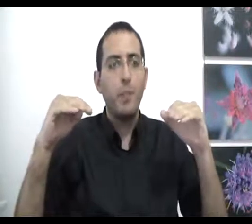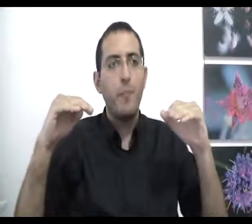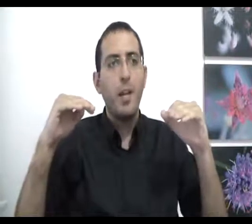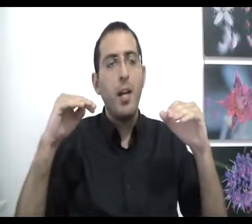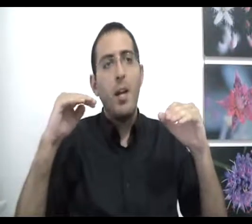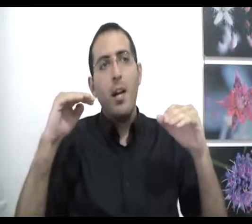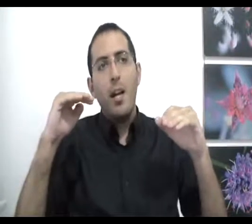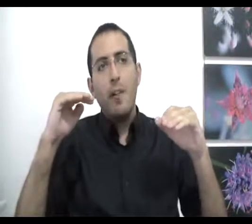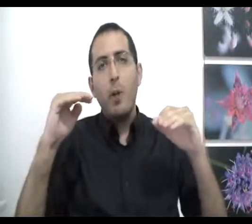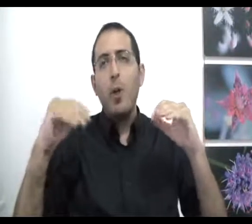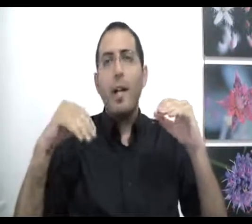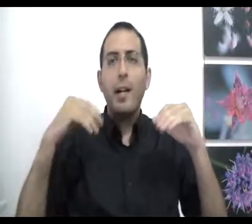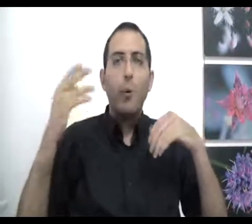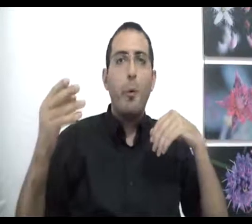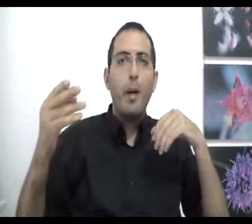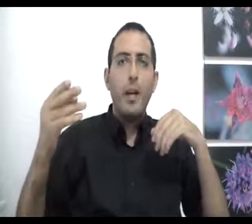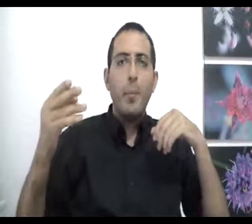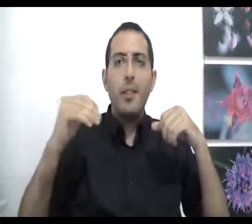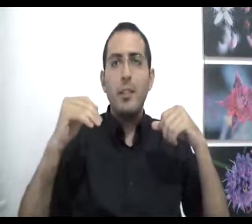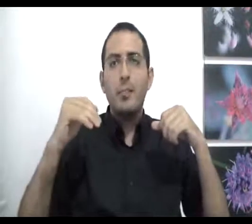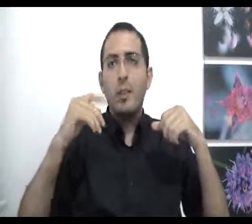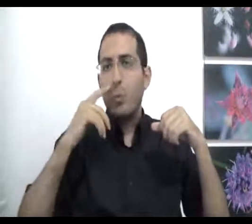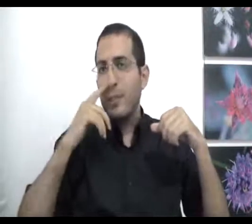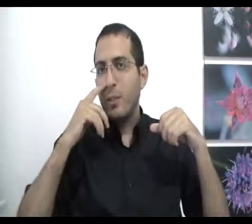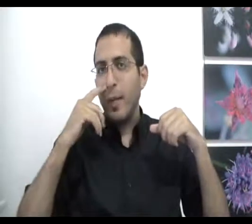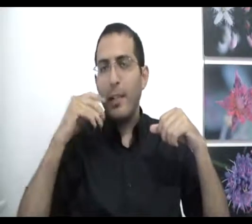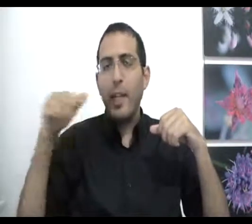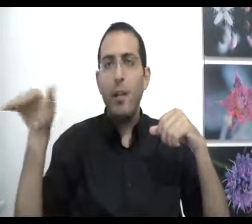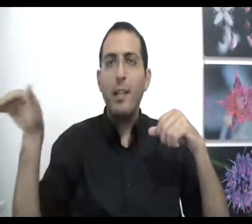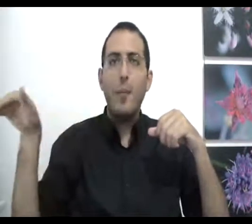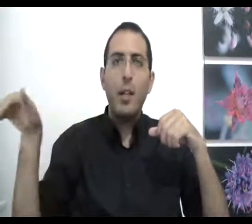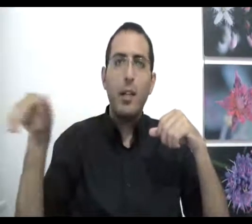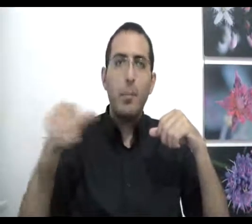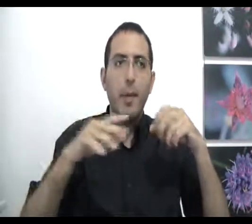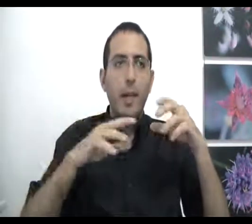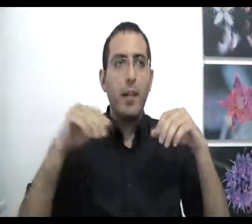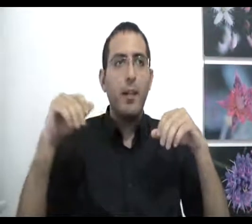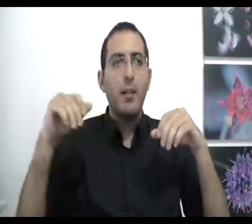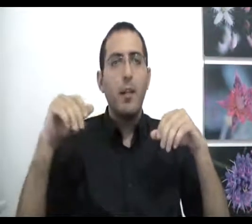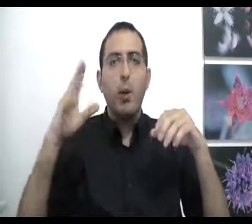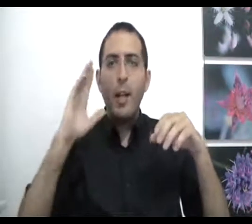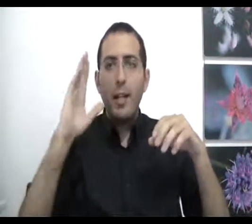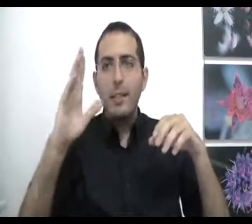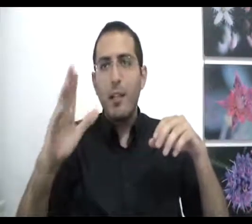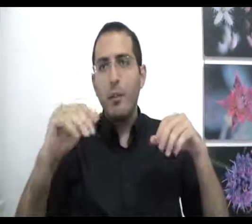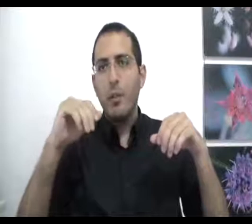ובכל רגע הוא בוחר מחדש את מה שהוא עושה זאת אומרת נגיד שהאדם הולך ברגל הולך לאיזה כיוון